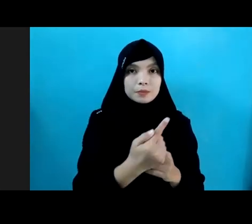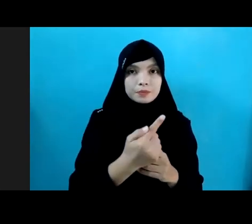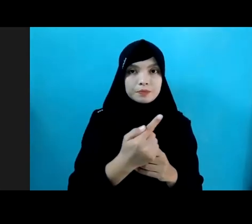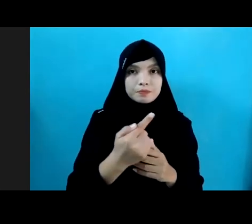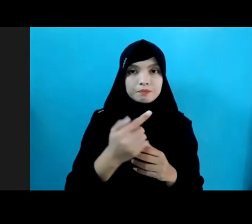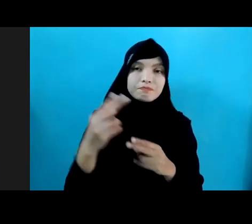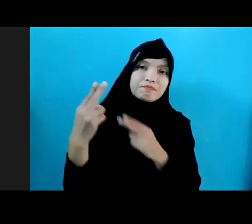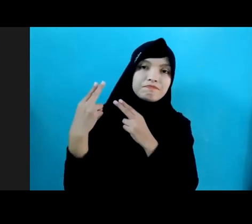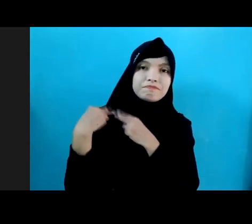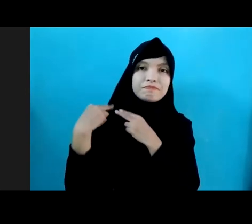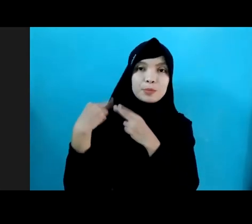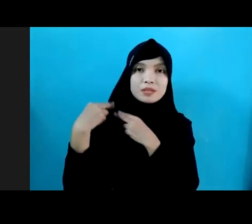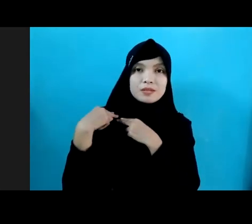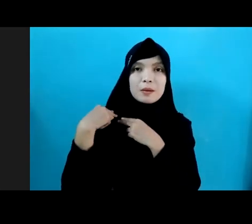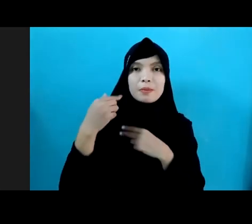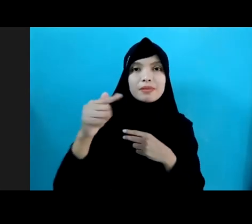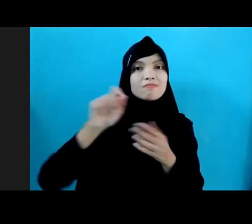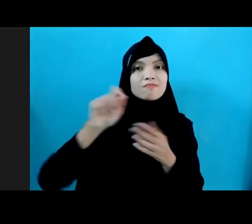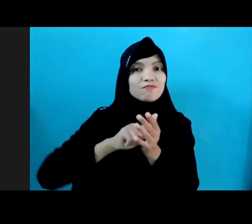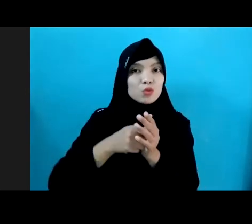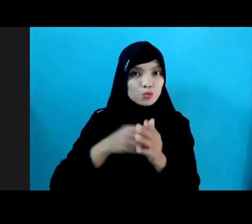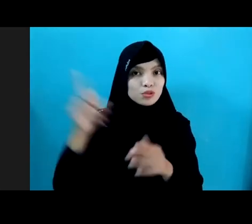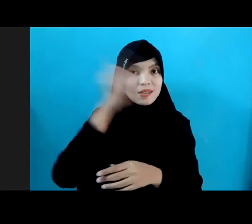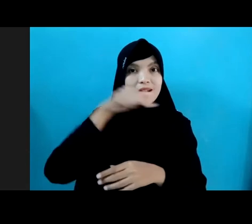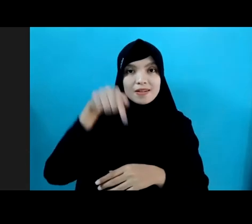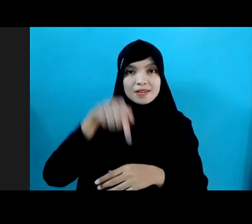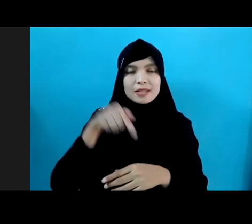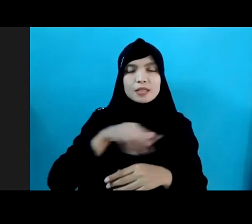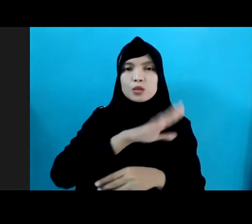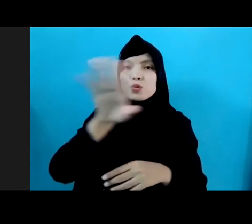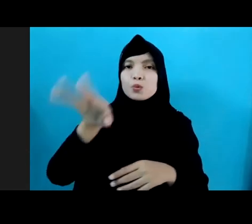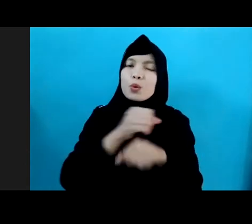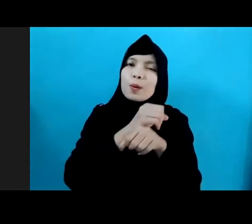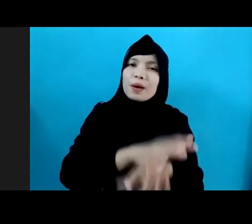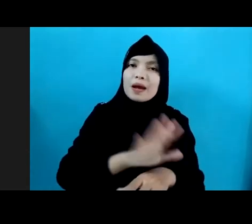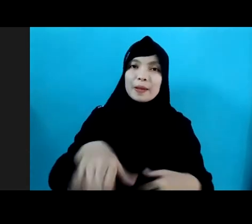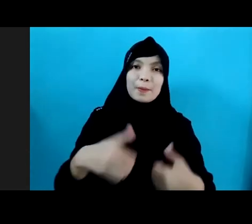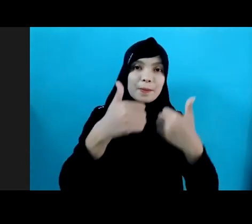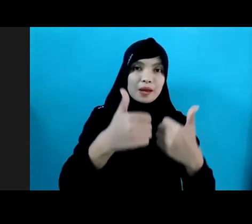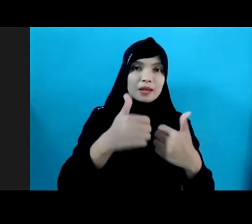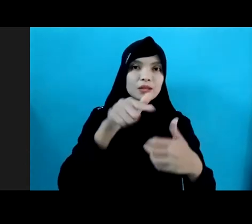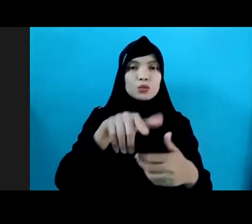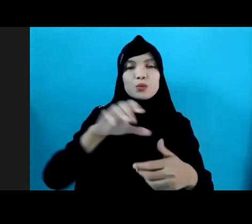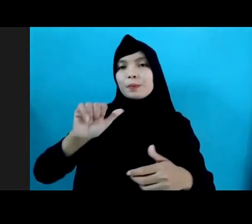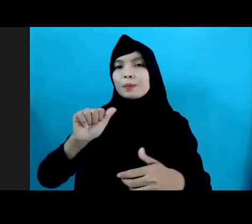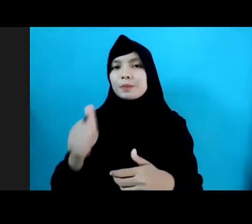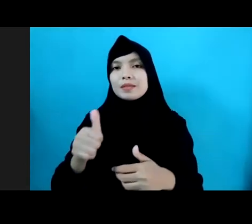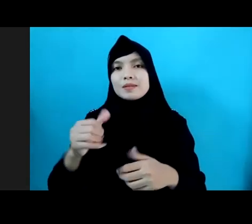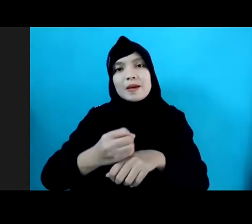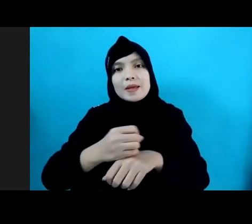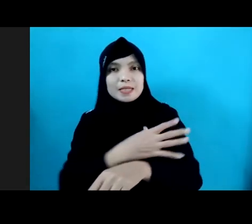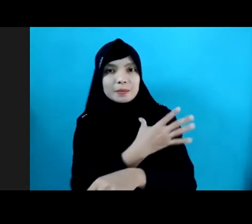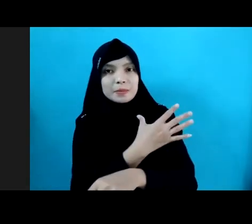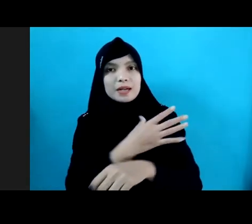kepentingan kunci pada hari ini Berbagai praktek baik tersebut dapat menjadi inspirasi